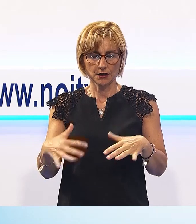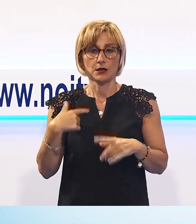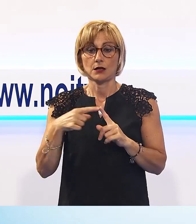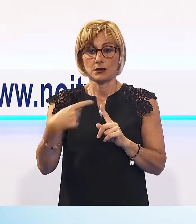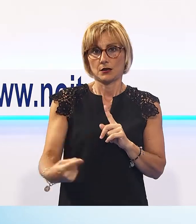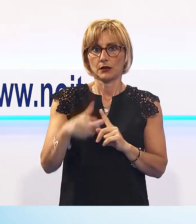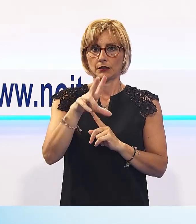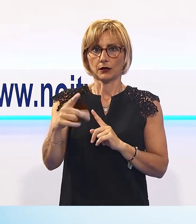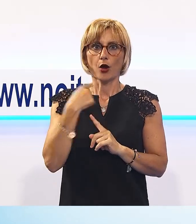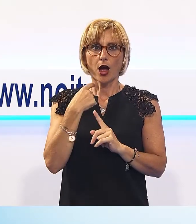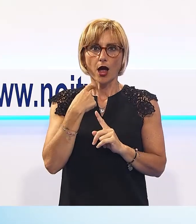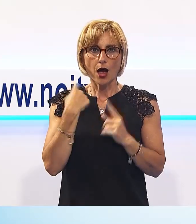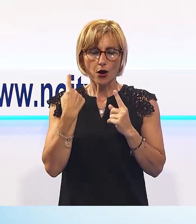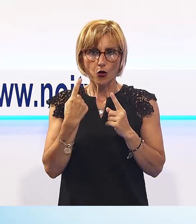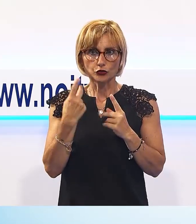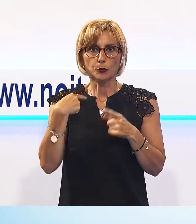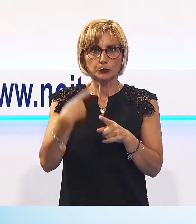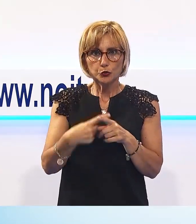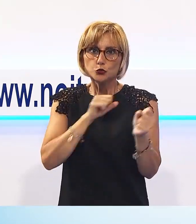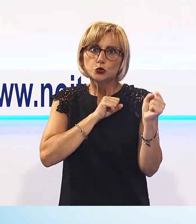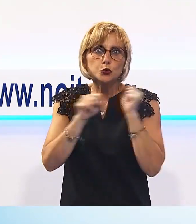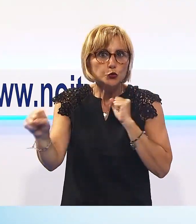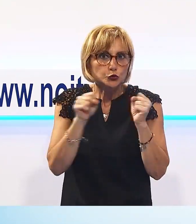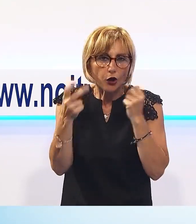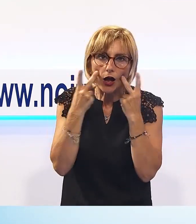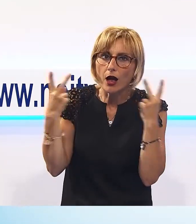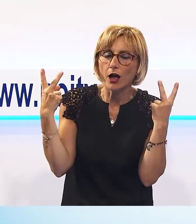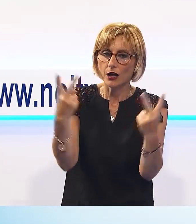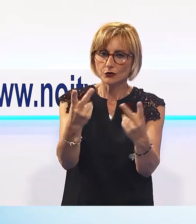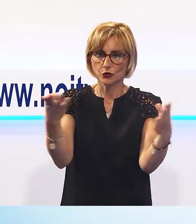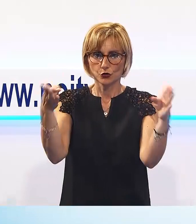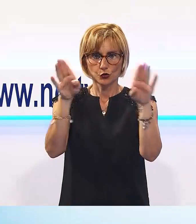successo, c'è ancora più attesa per quella che sarà la chiusura del Giova Beach Tour.